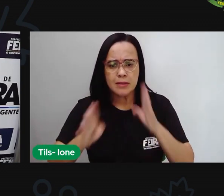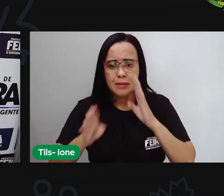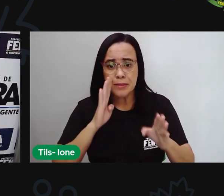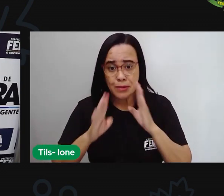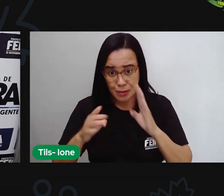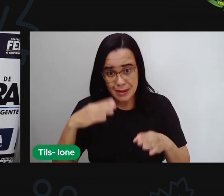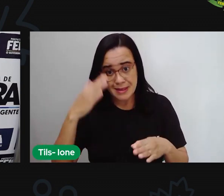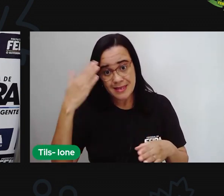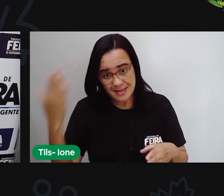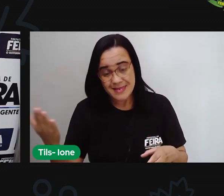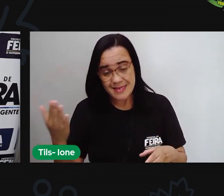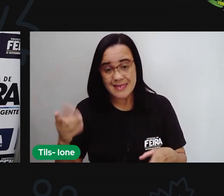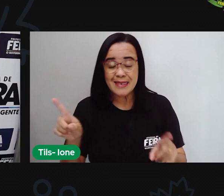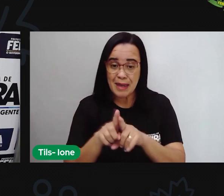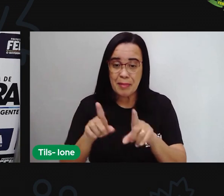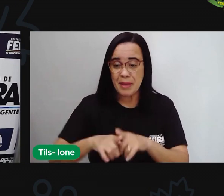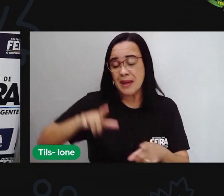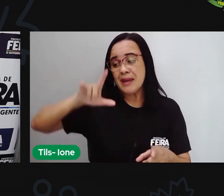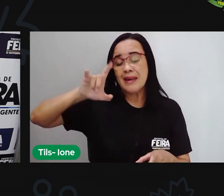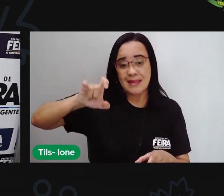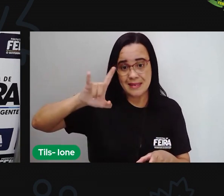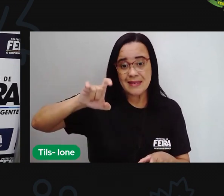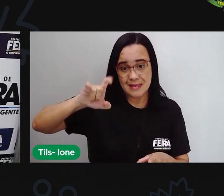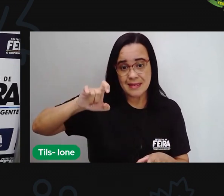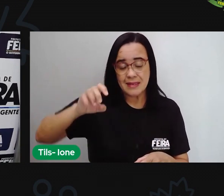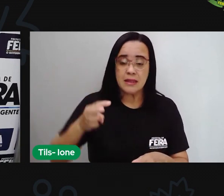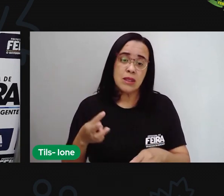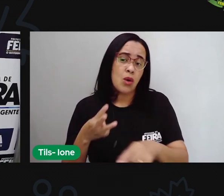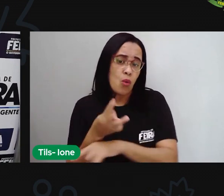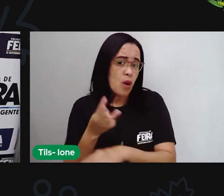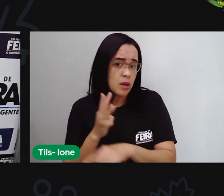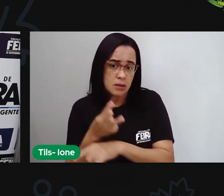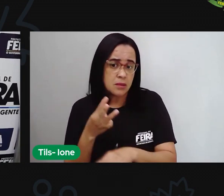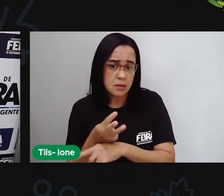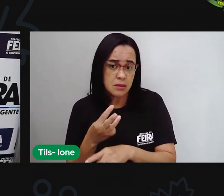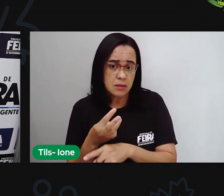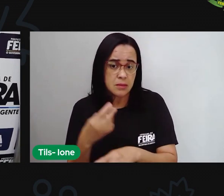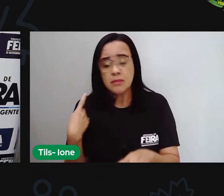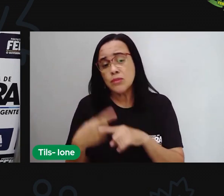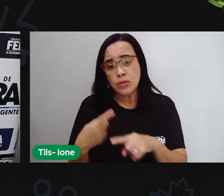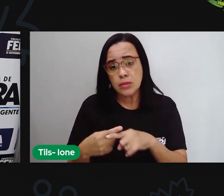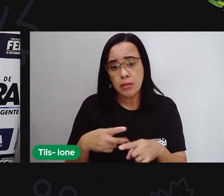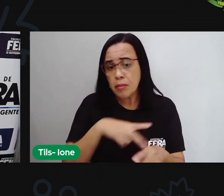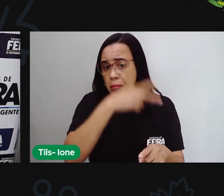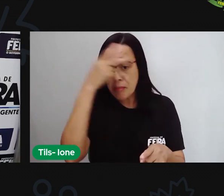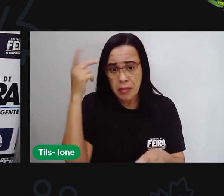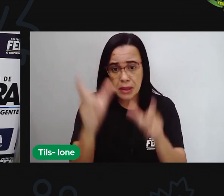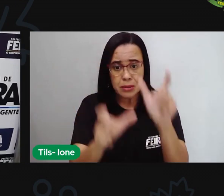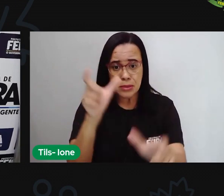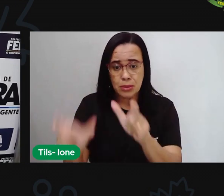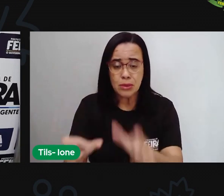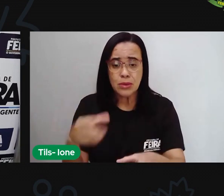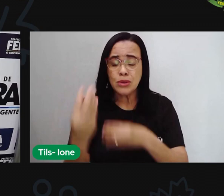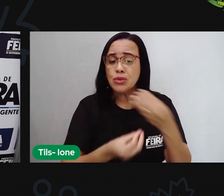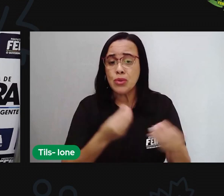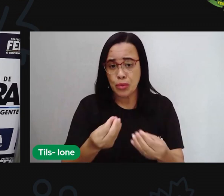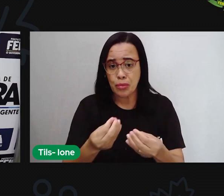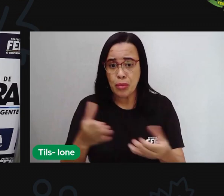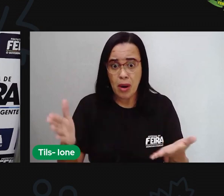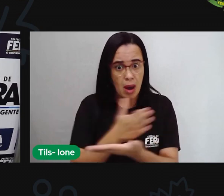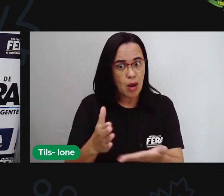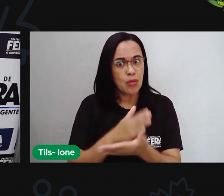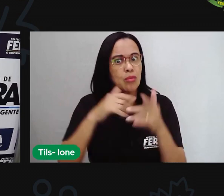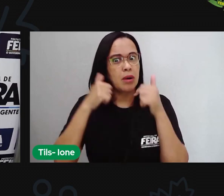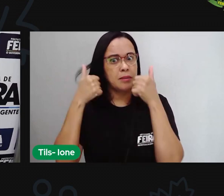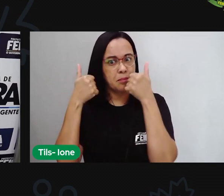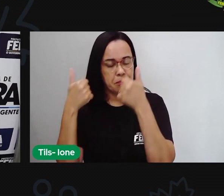tendo acesso às redes sociais pessoas boas e pessoas ruins pessoas com boas intenções